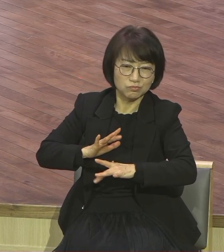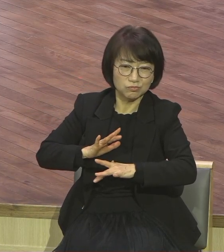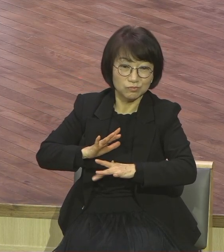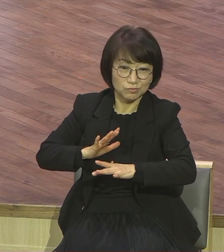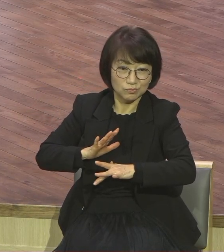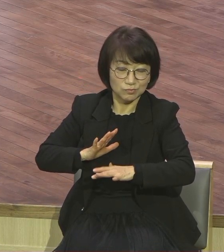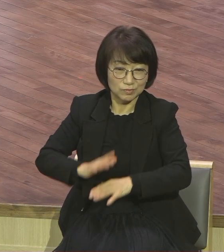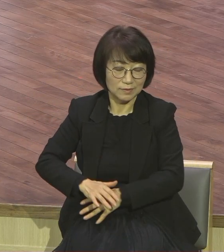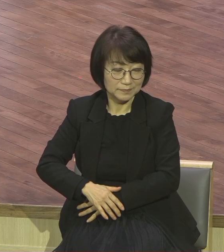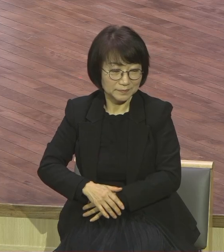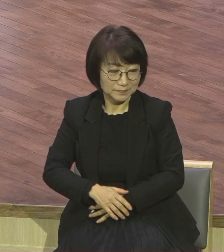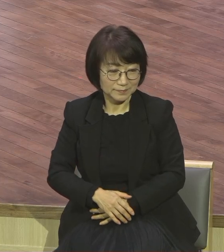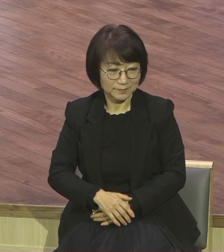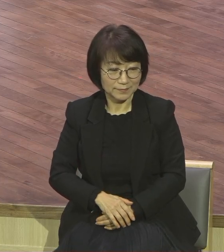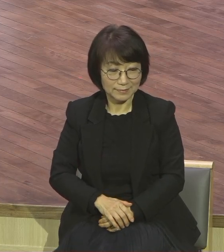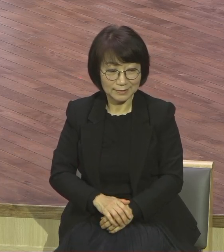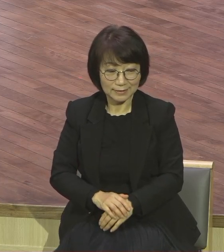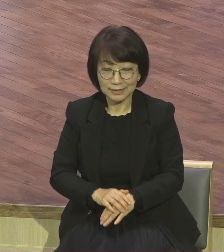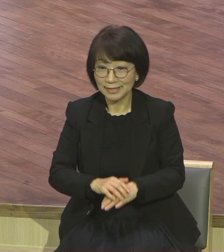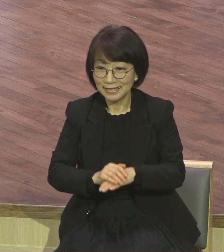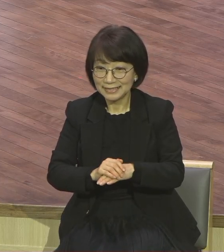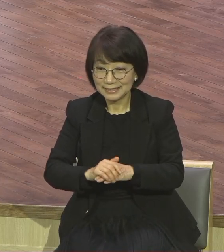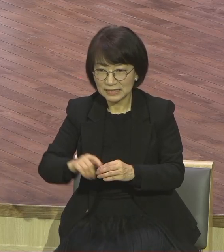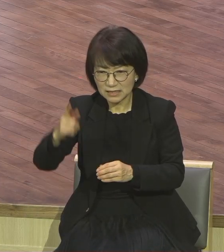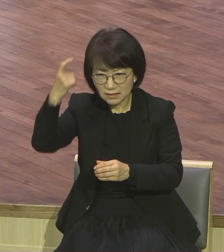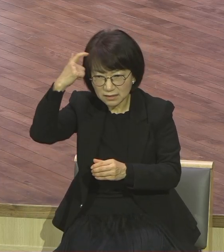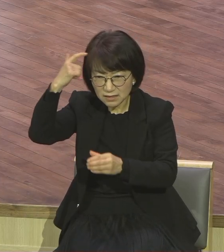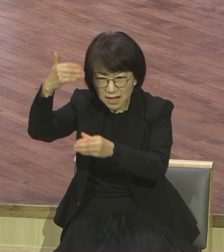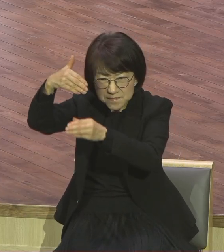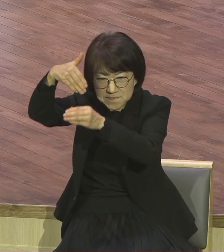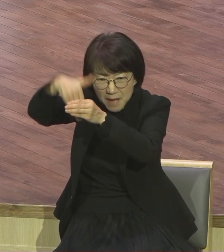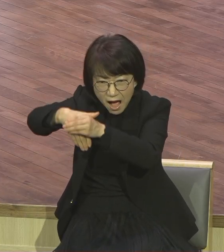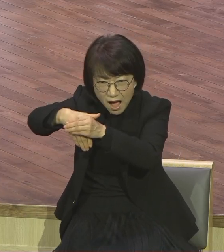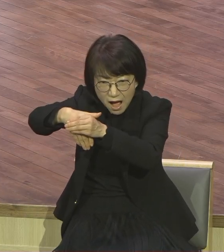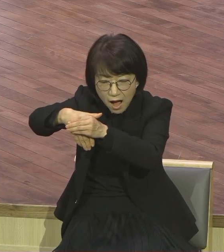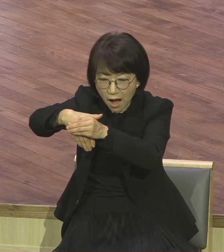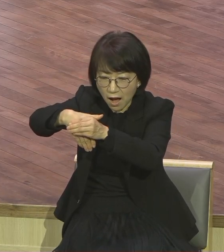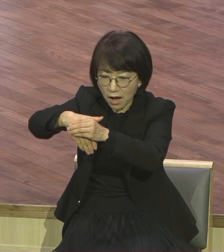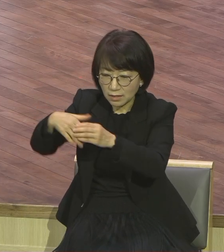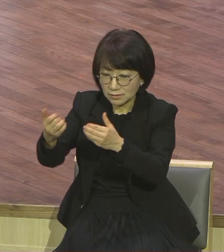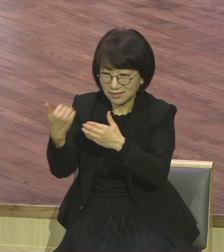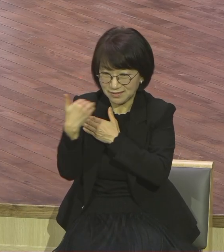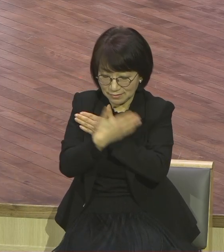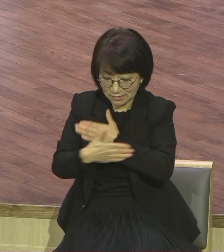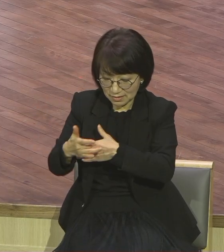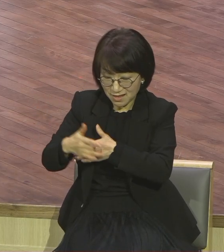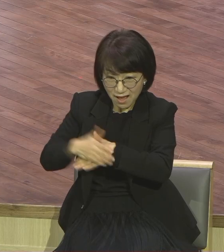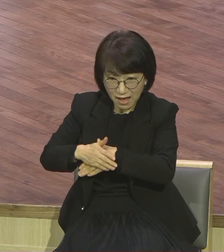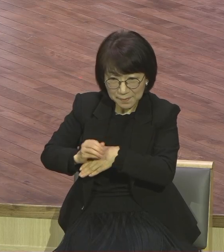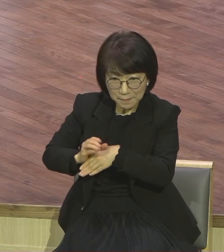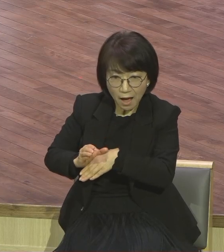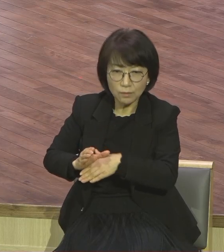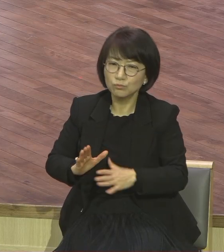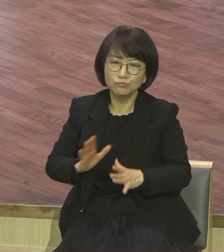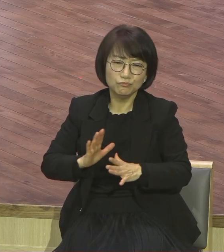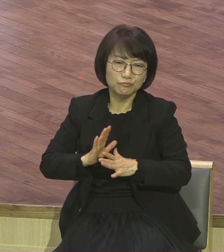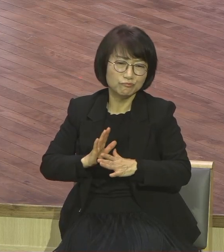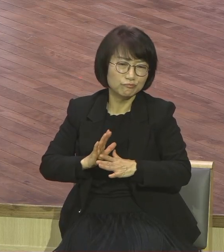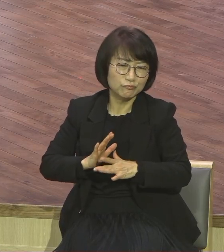사람 말이에요 각인되고 체질화된 거 이거 참 무섭습니다. 사람에서요 철저하게